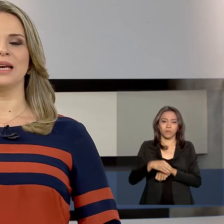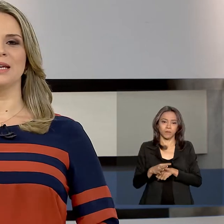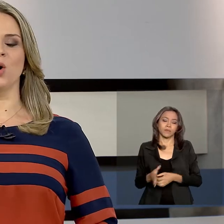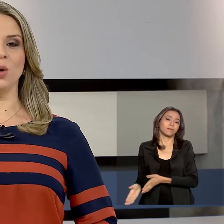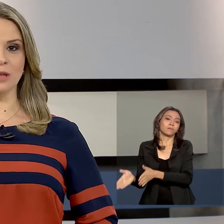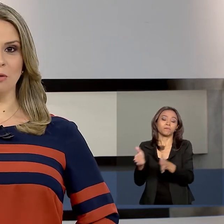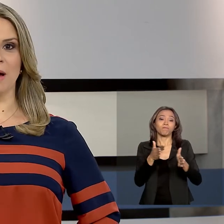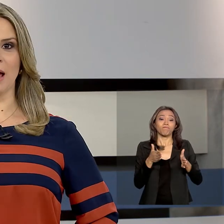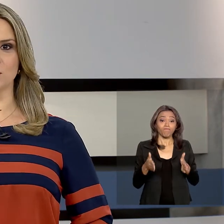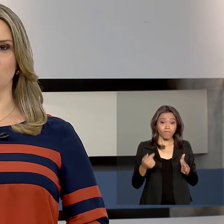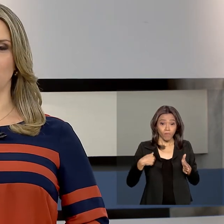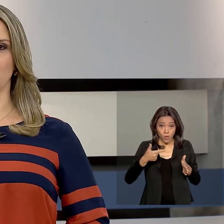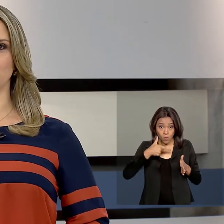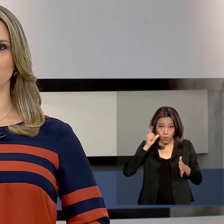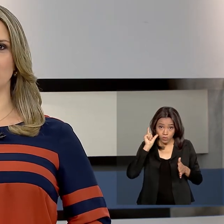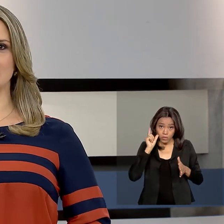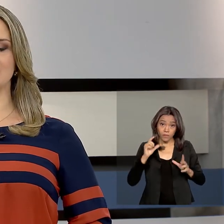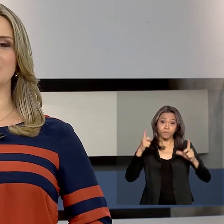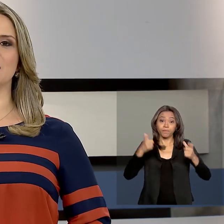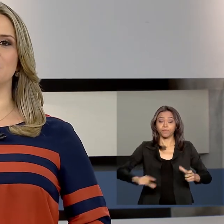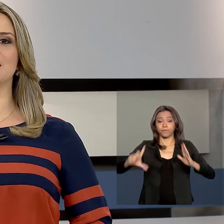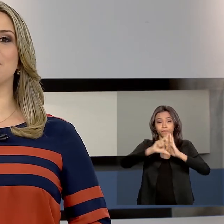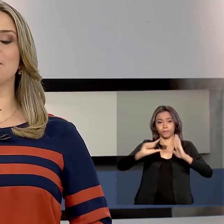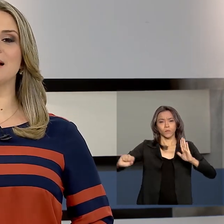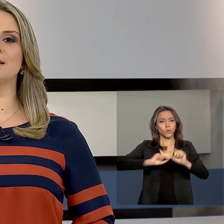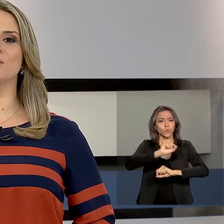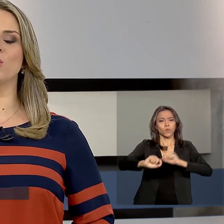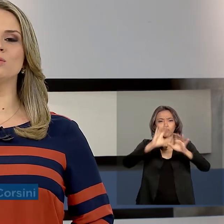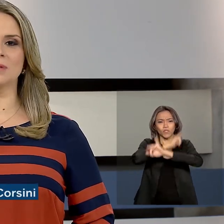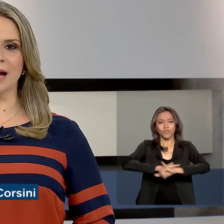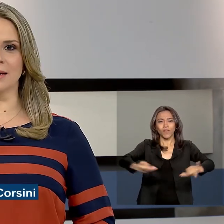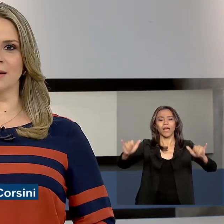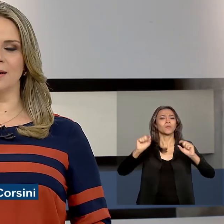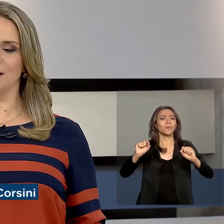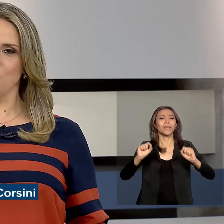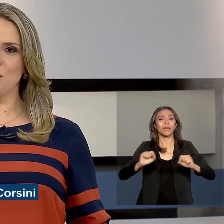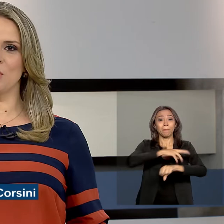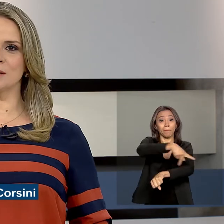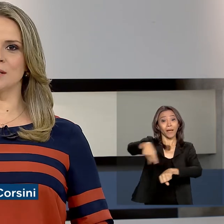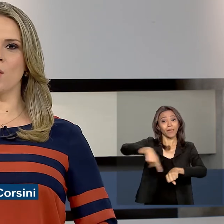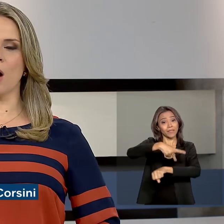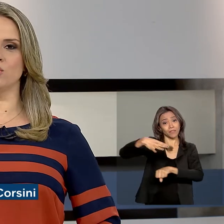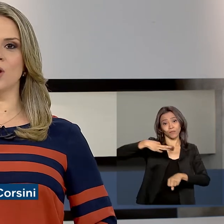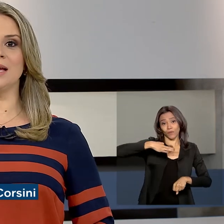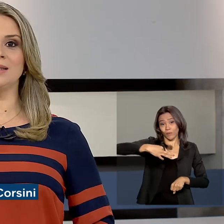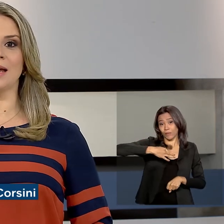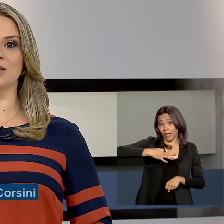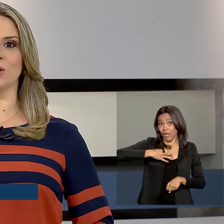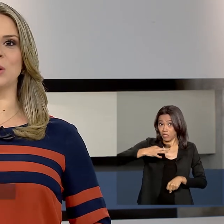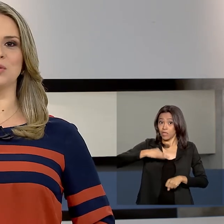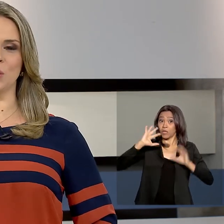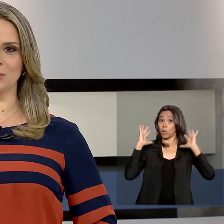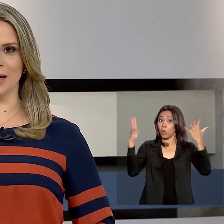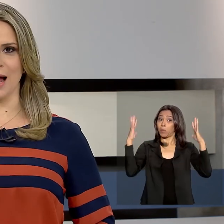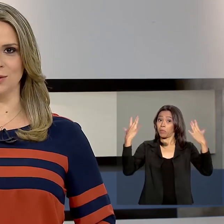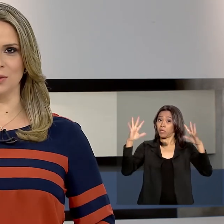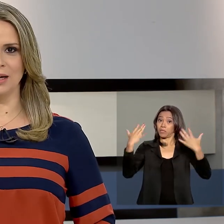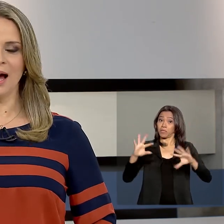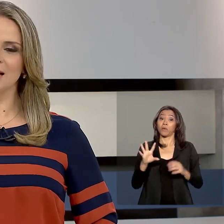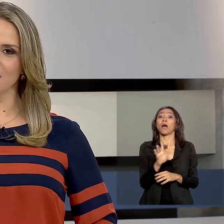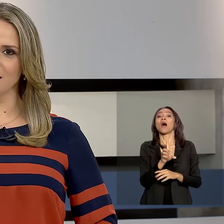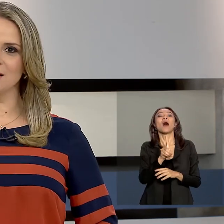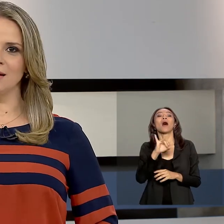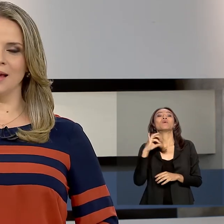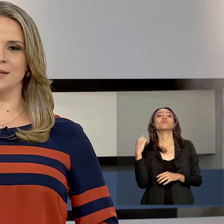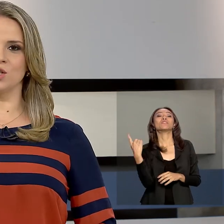E ontem no Palácio do Planalto foi lançada a campanha Pátria Voluntária em comemoração ao Dia Internacional do Voluntariado.